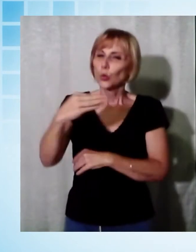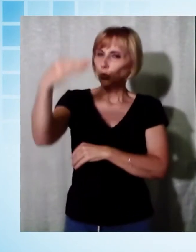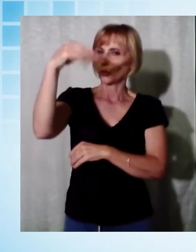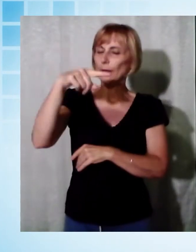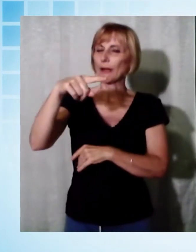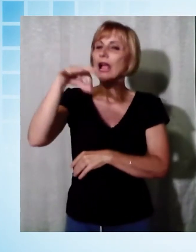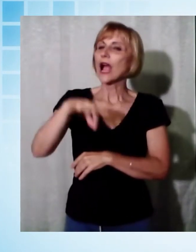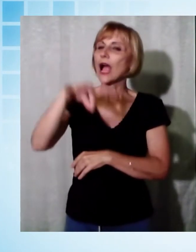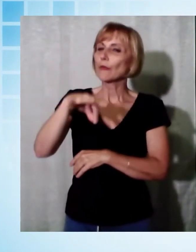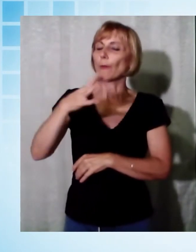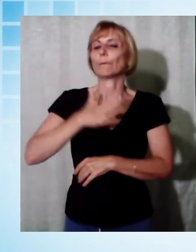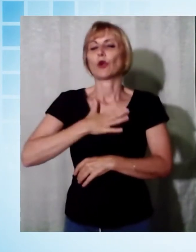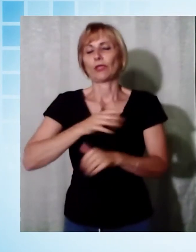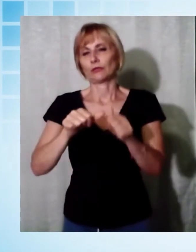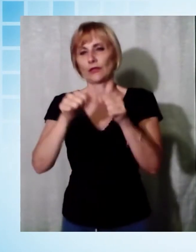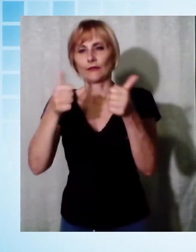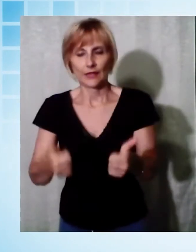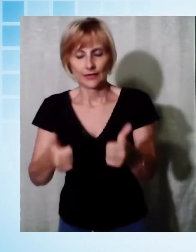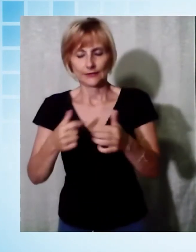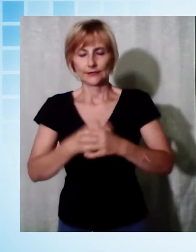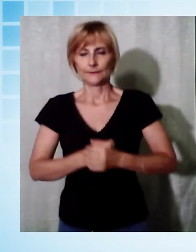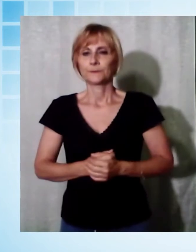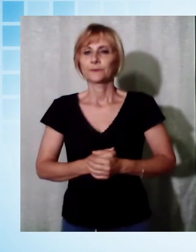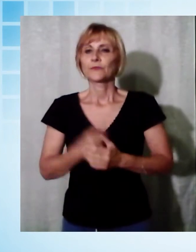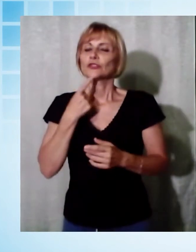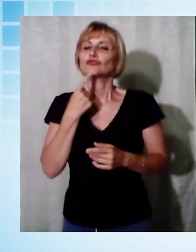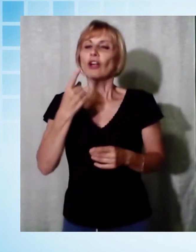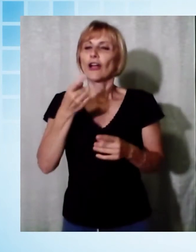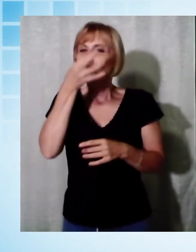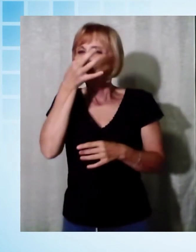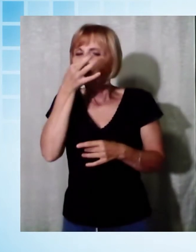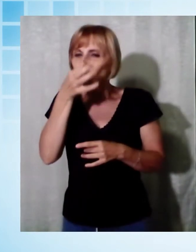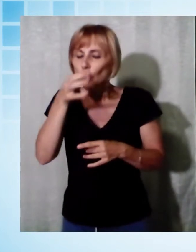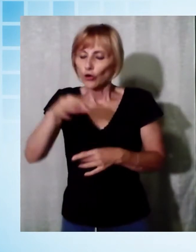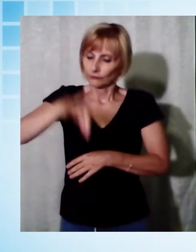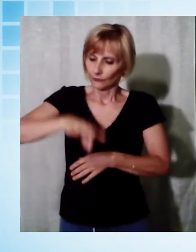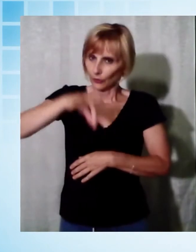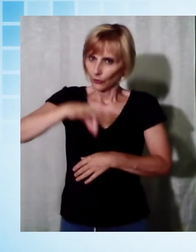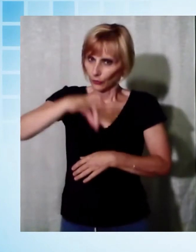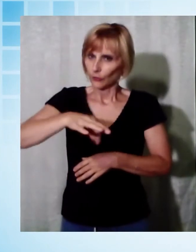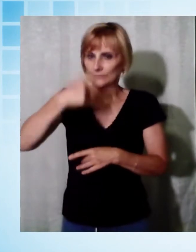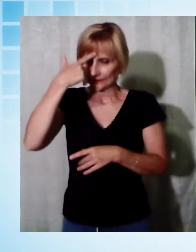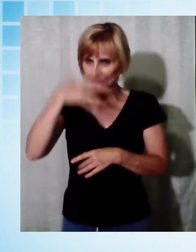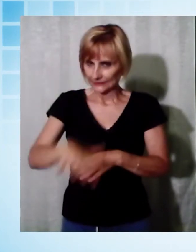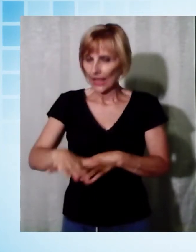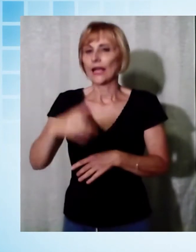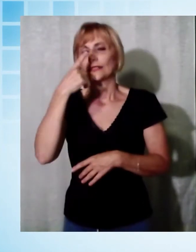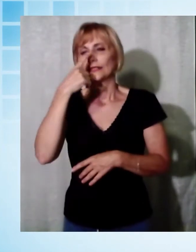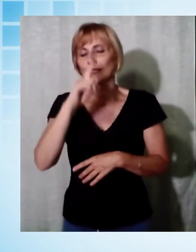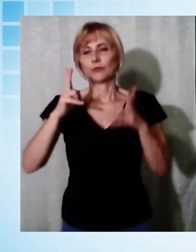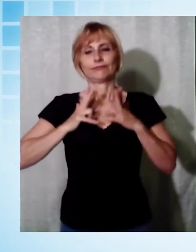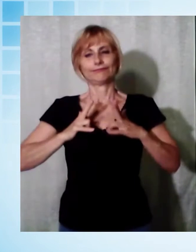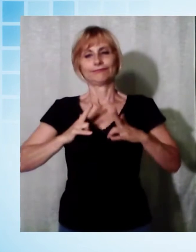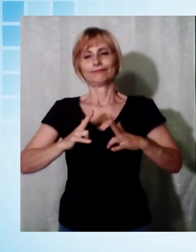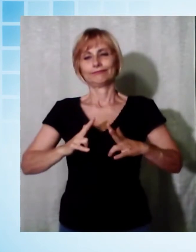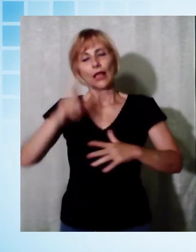molto differenti. Con i suoi capolini fioriti si preparano infusi notoriamente adoperati per le loro virtù blandamente sedative. In realtà